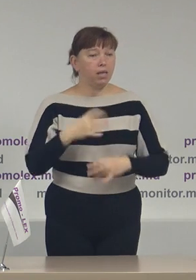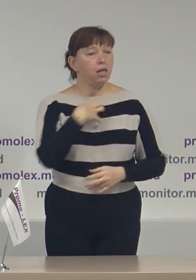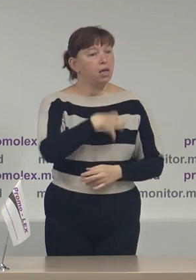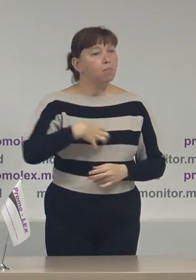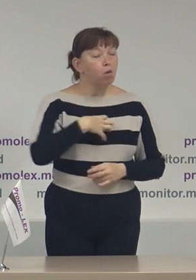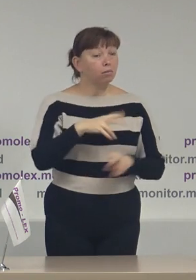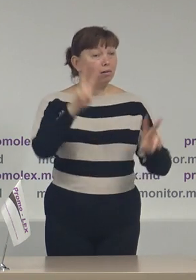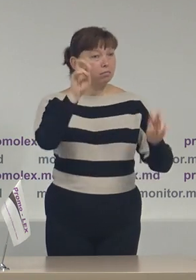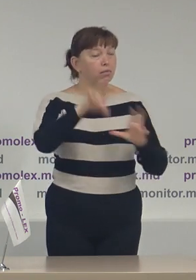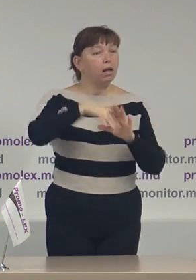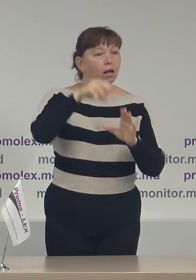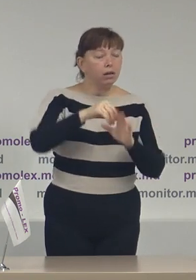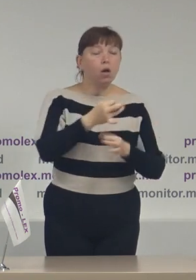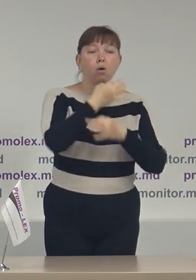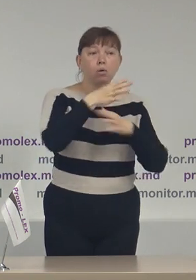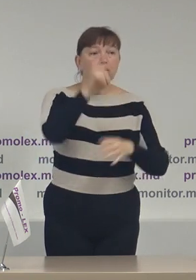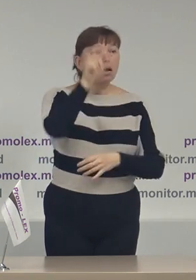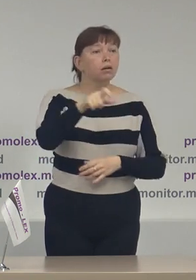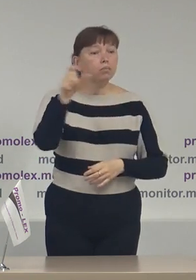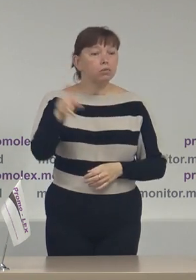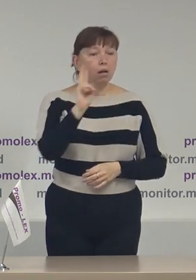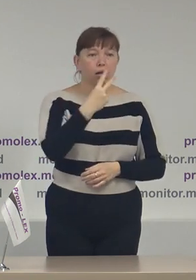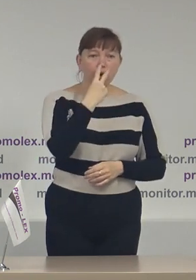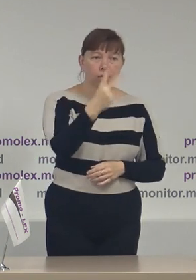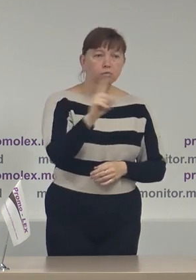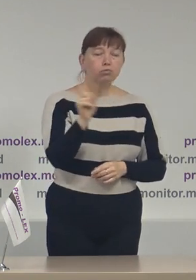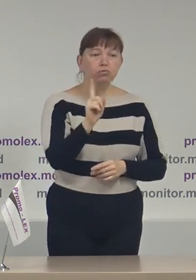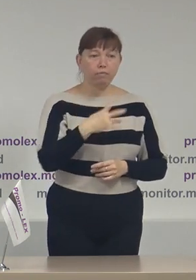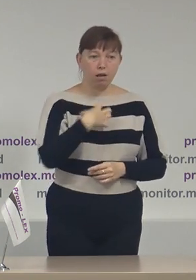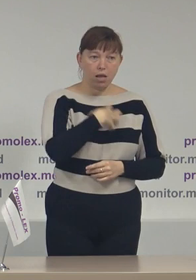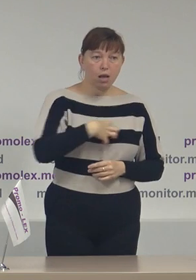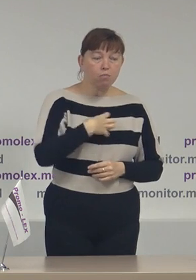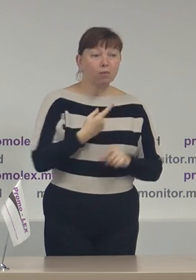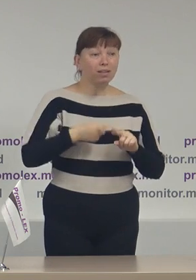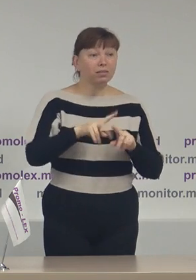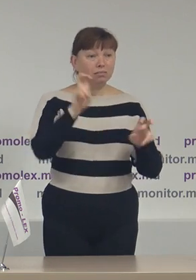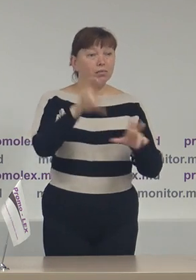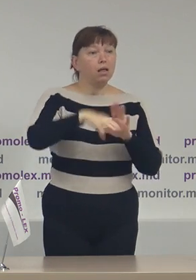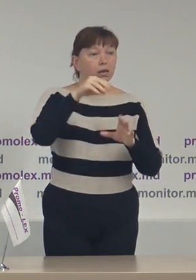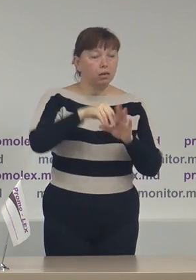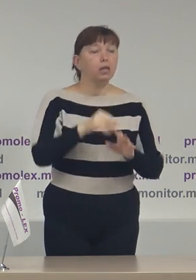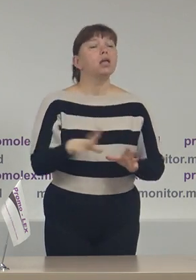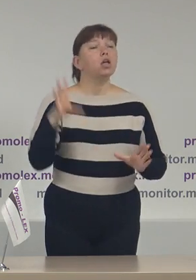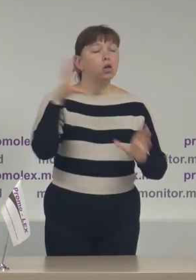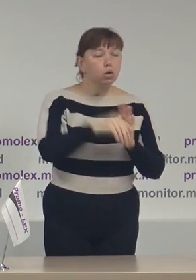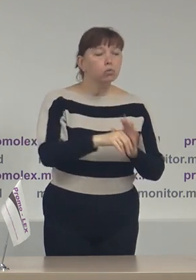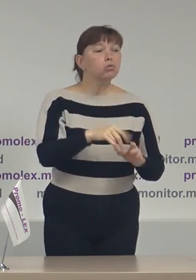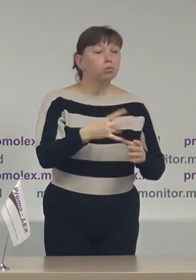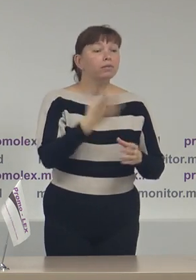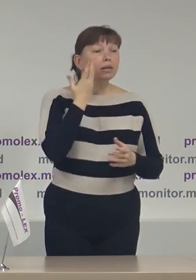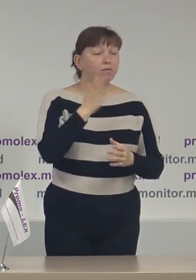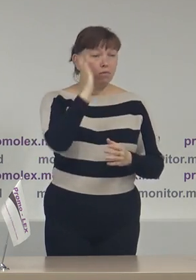electoral, oriși care alegător care a văzut ceva relevant în context electoral. Inclusiv în ziua